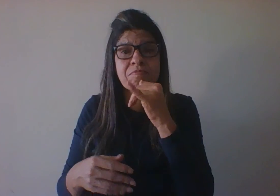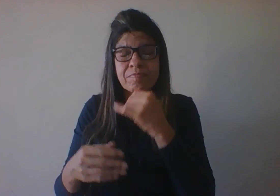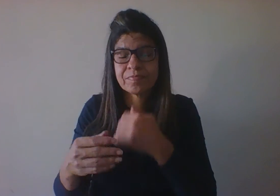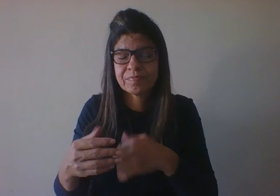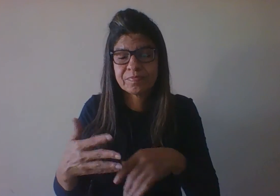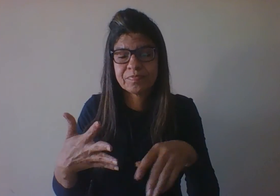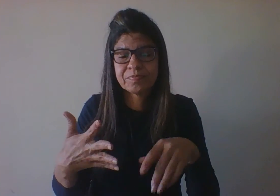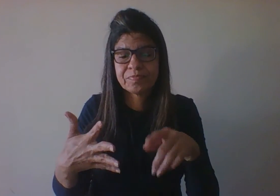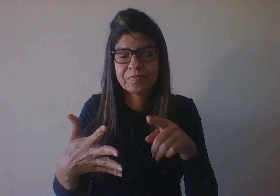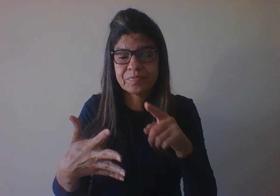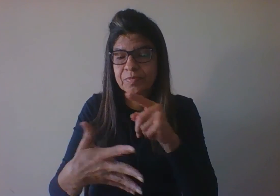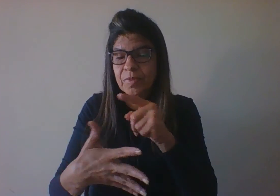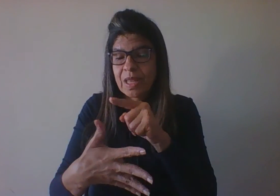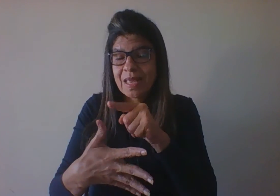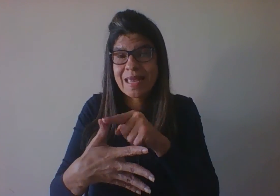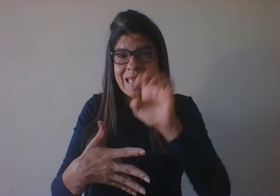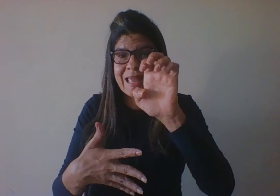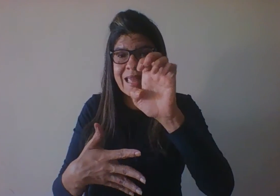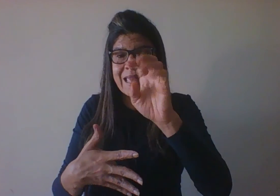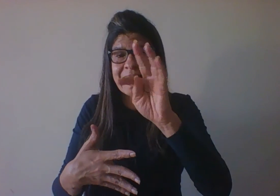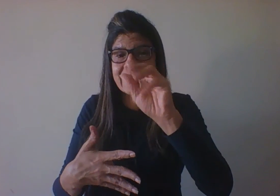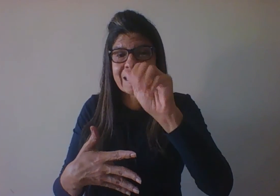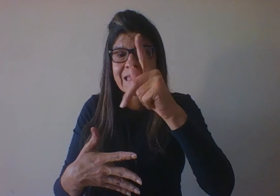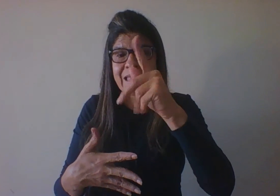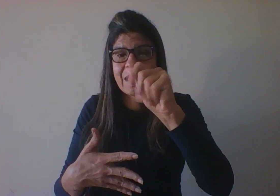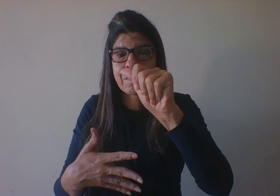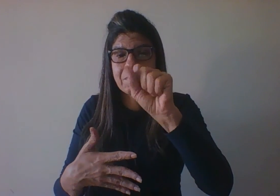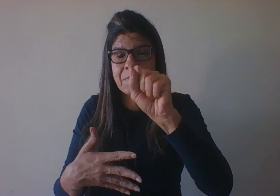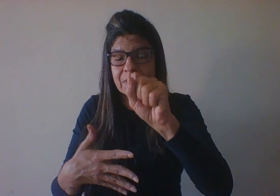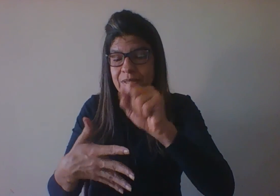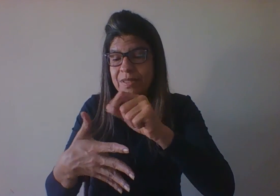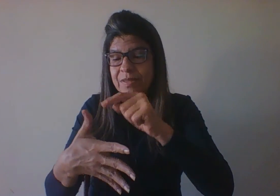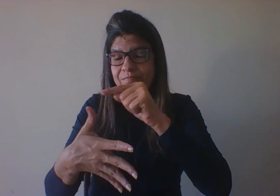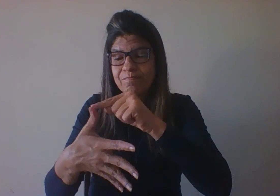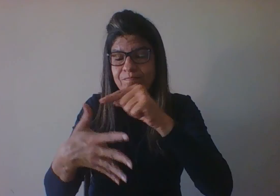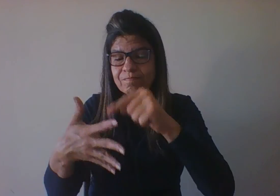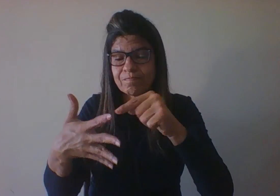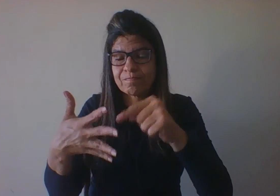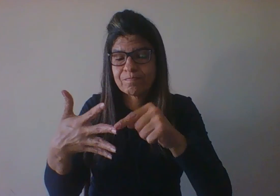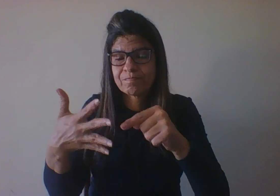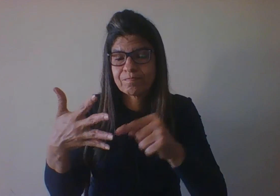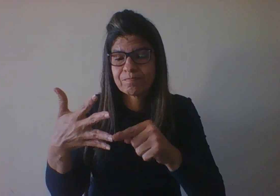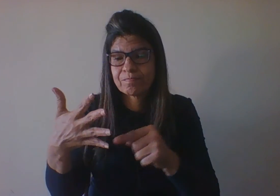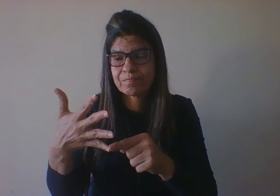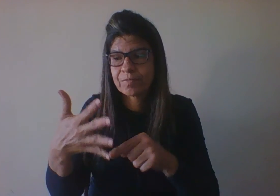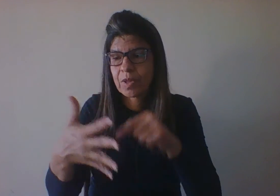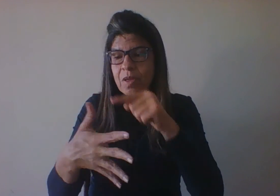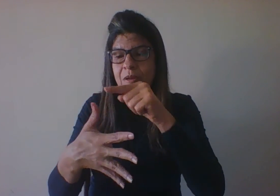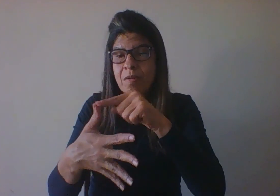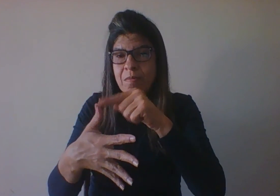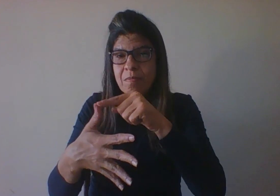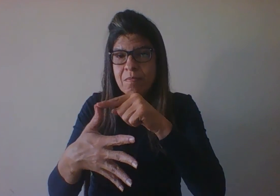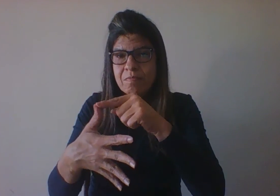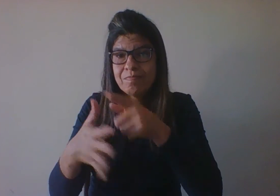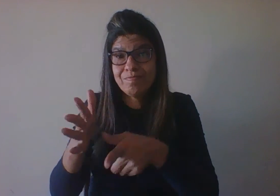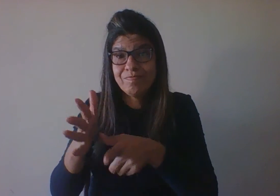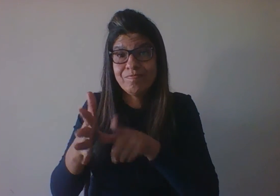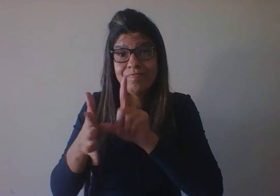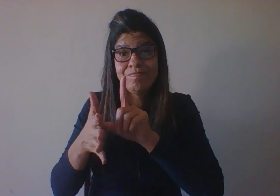As etapas, segundo os autores que trabalharemos, são o período pré-natal, a primeira infância,